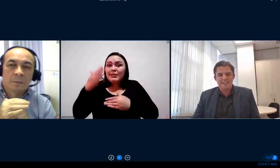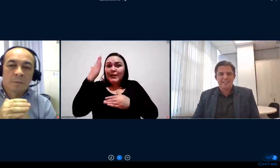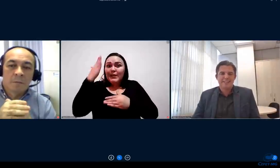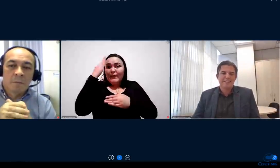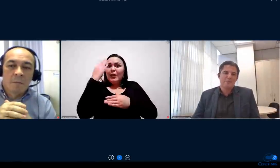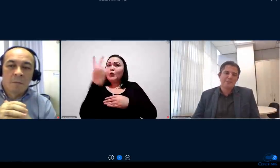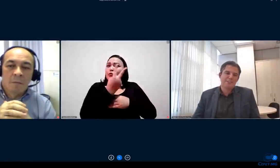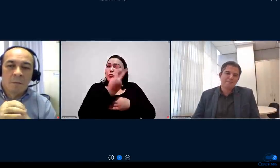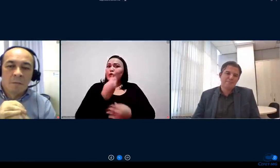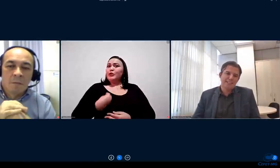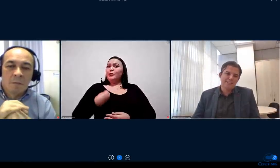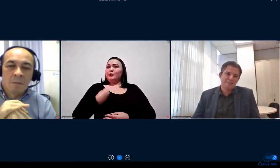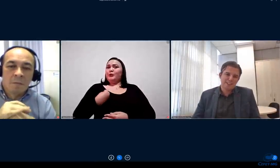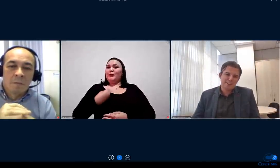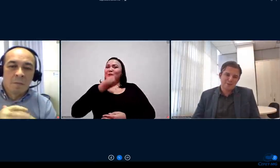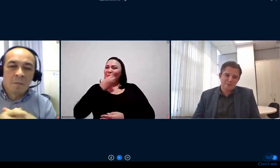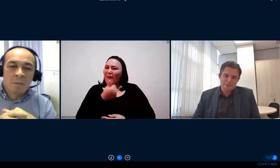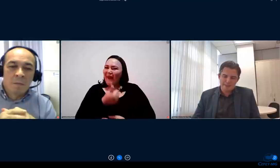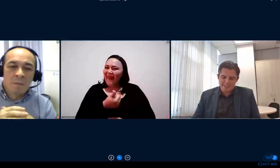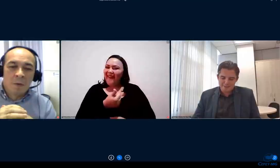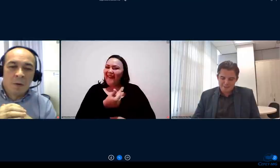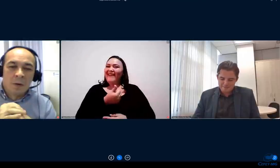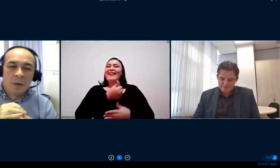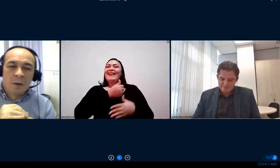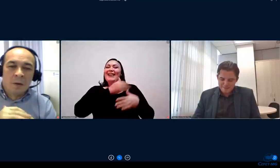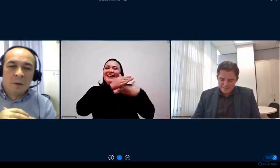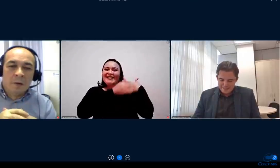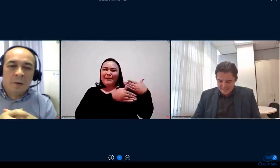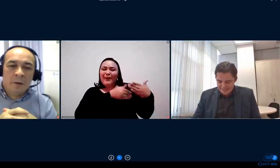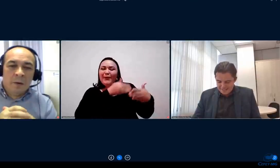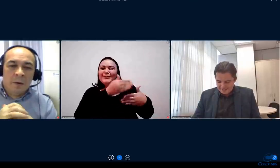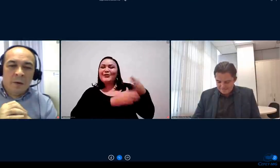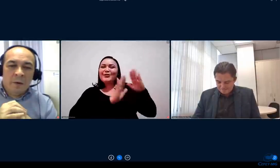bem depois desse processo todo implementado já